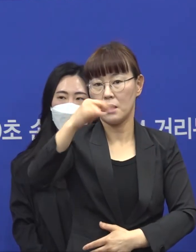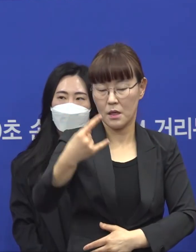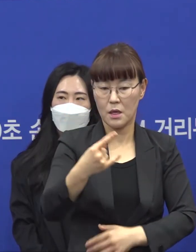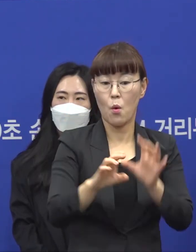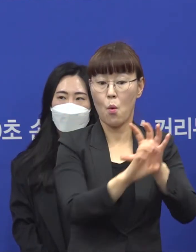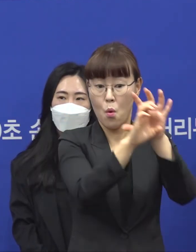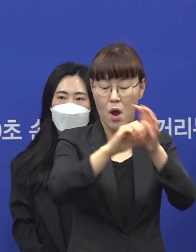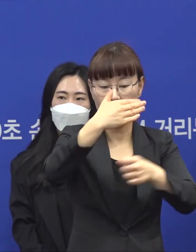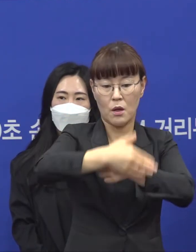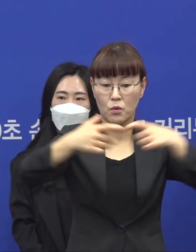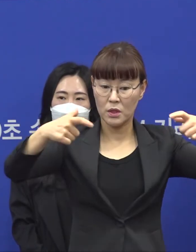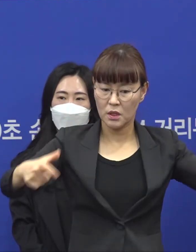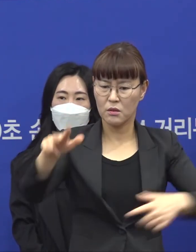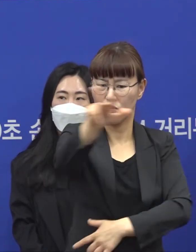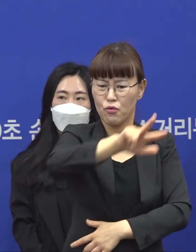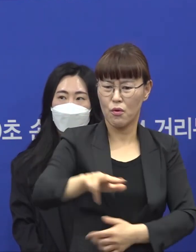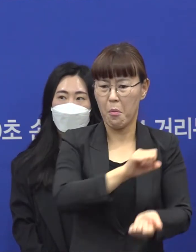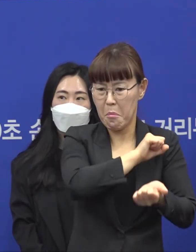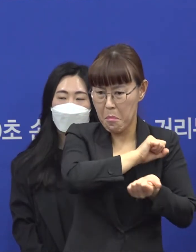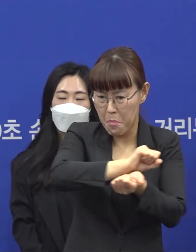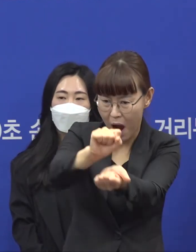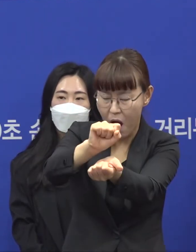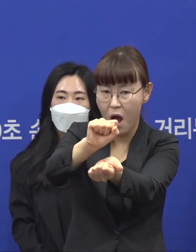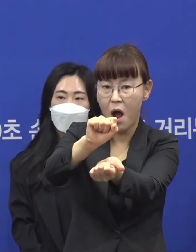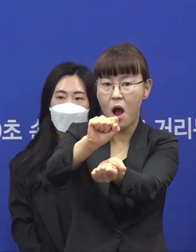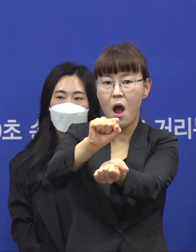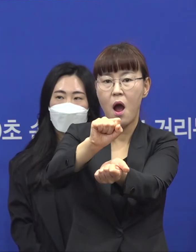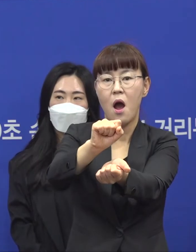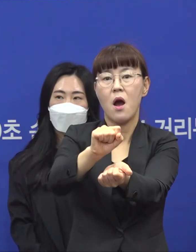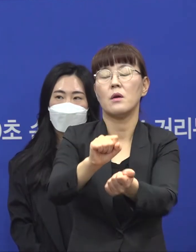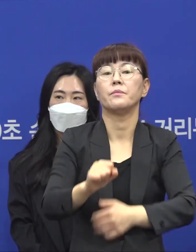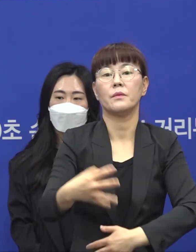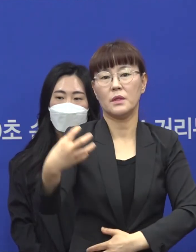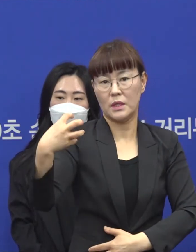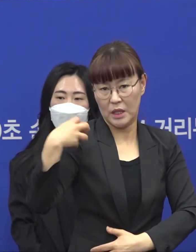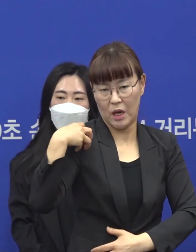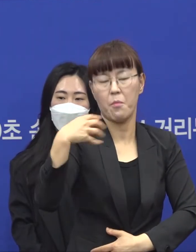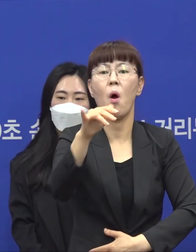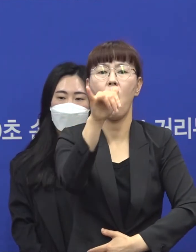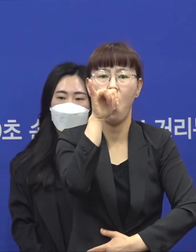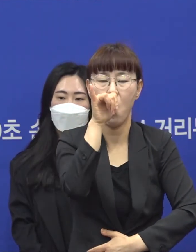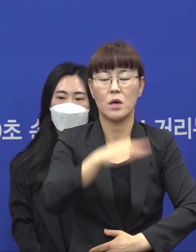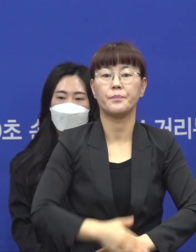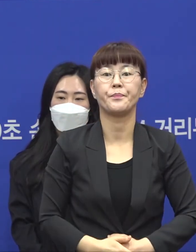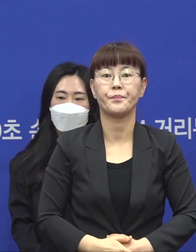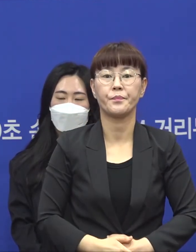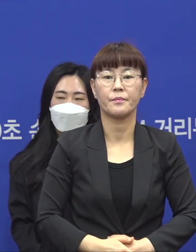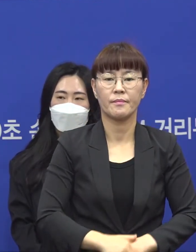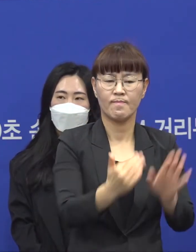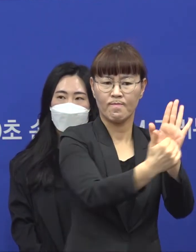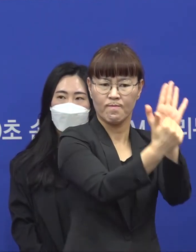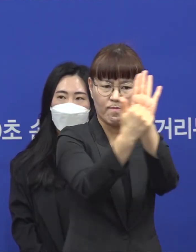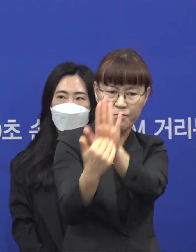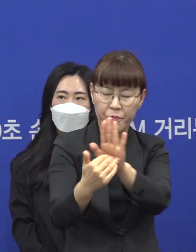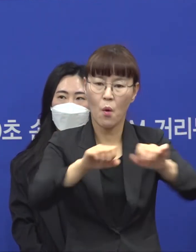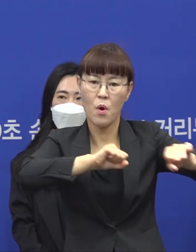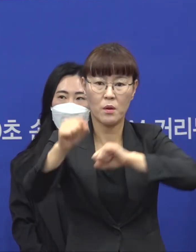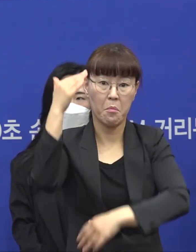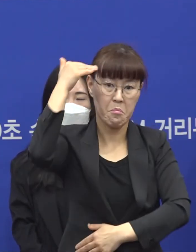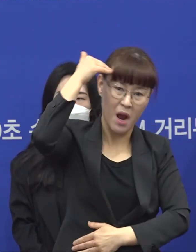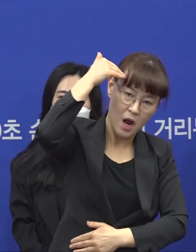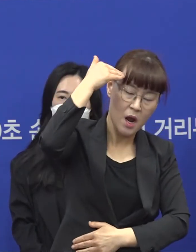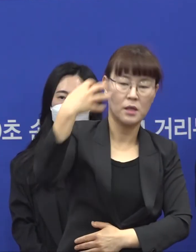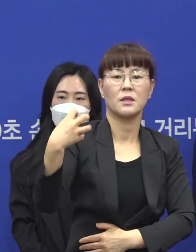대구를 포함한 전국에 확산하는데 고위 혹은 과실에 대한 책임이 있다. 또한 방역활동 방해에 대한 책임이 있다.